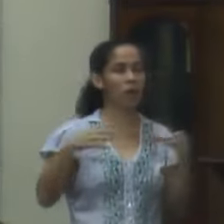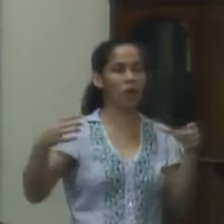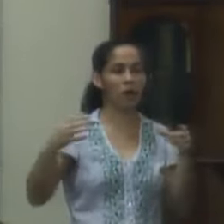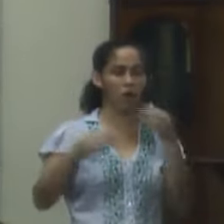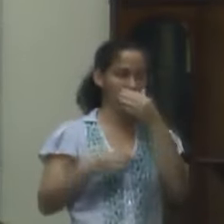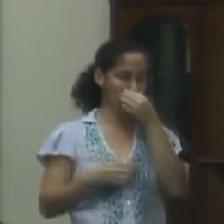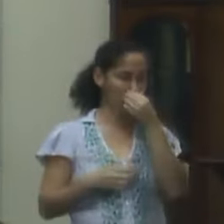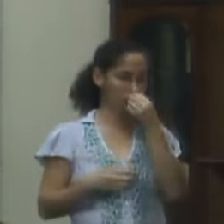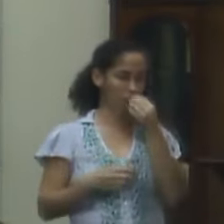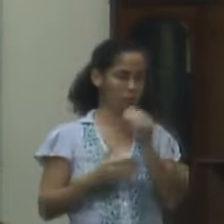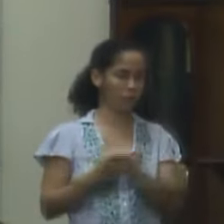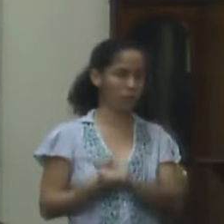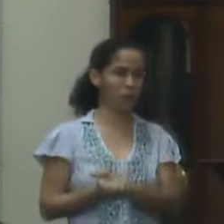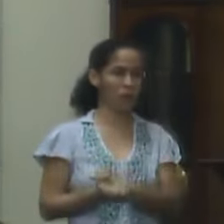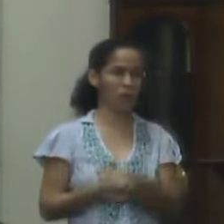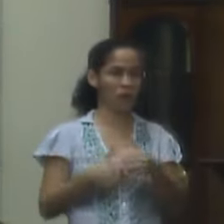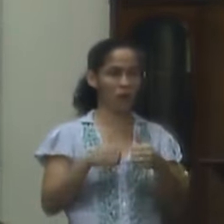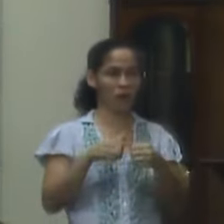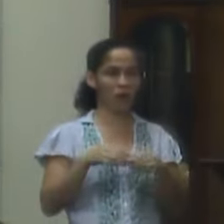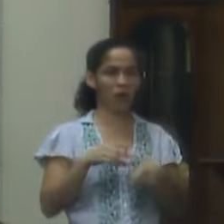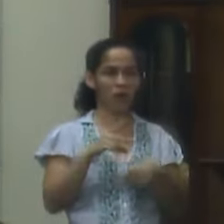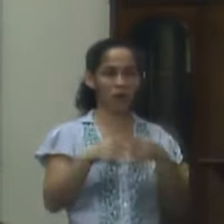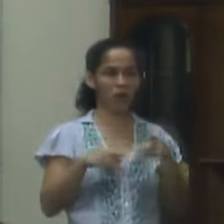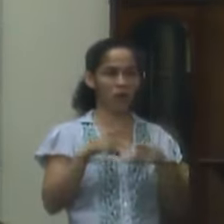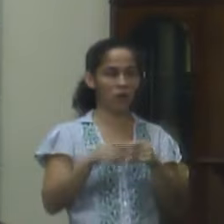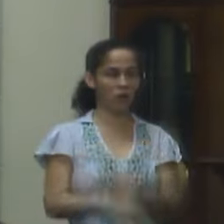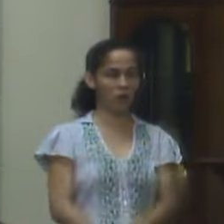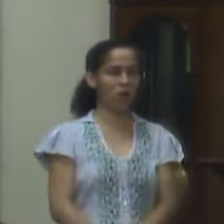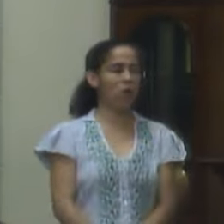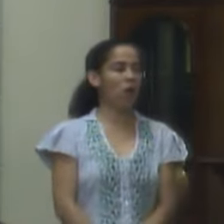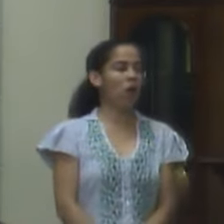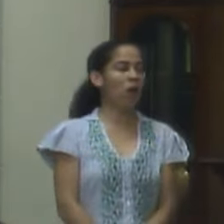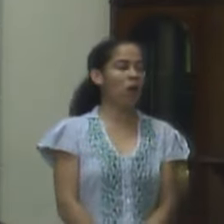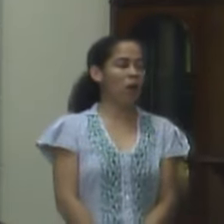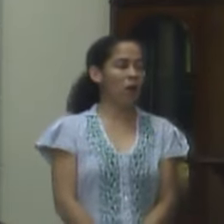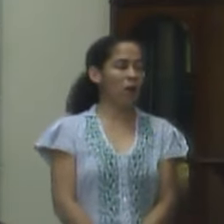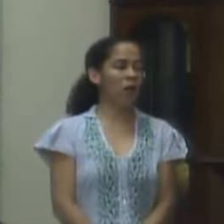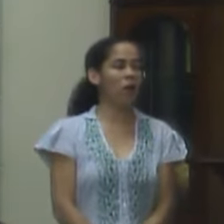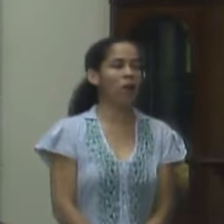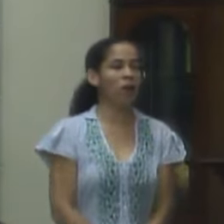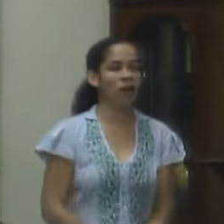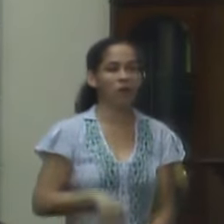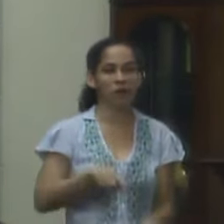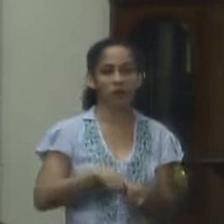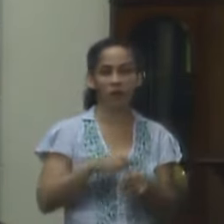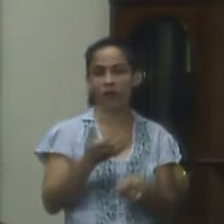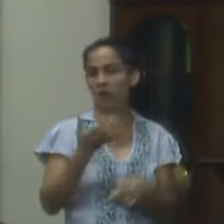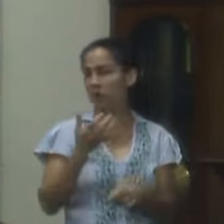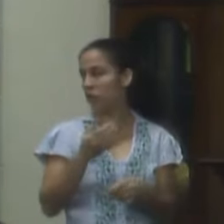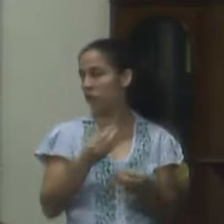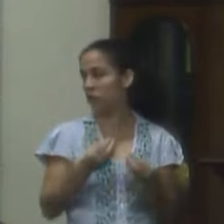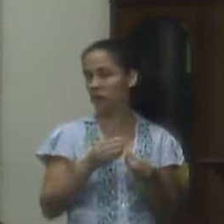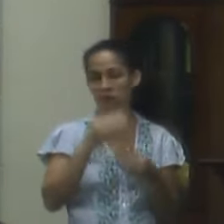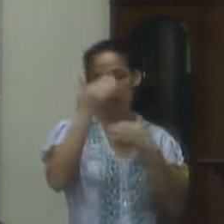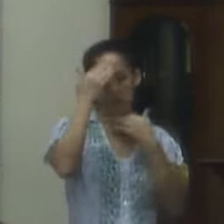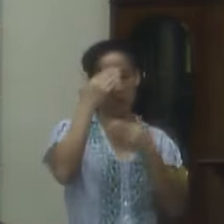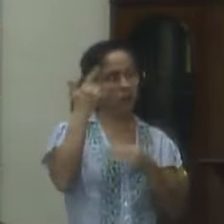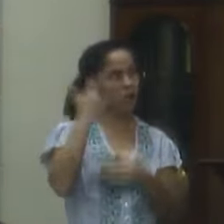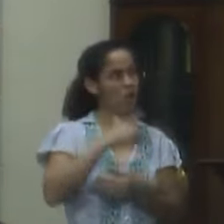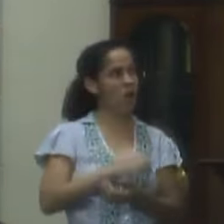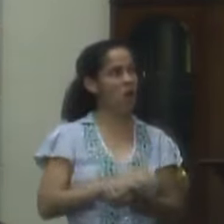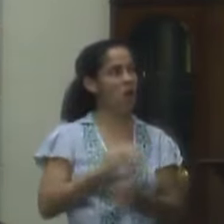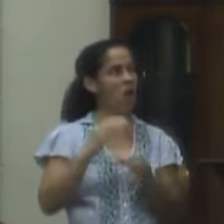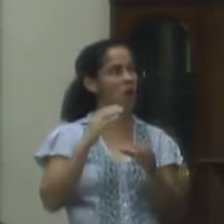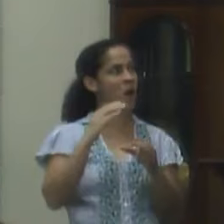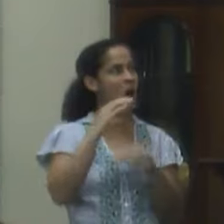para poder acomodar melhor aquela comunidade também queria agradecer muito mais uma vez o